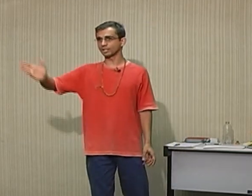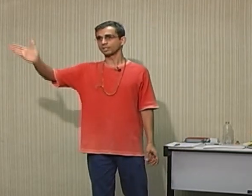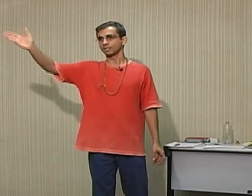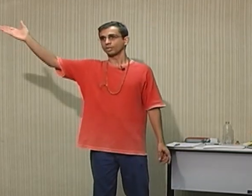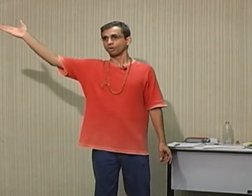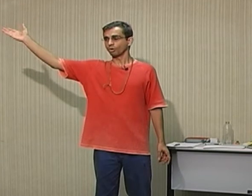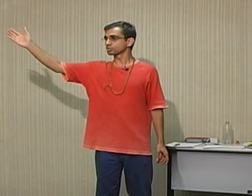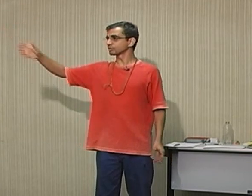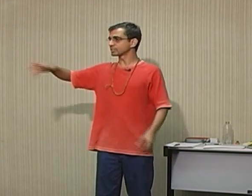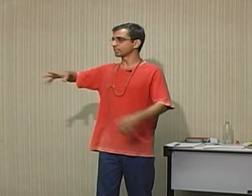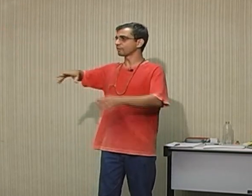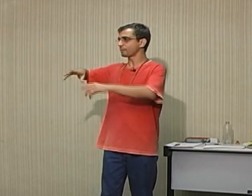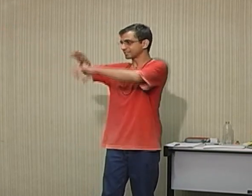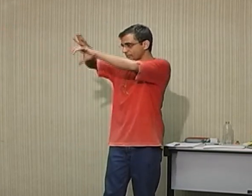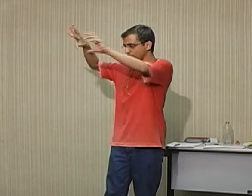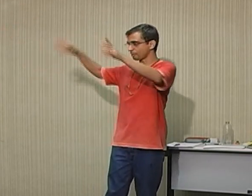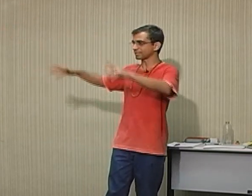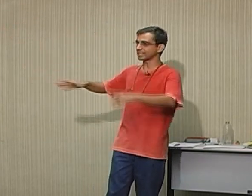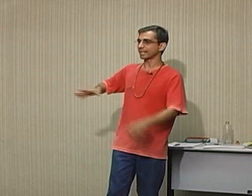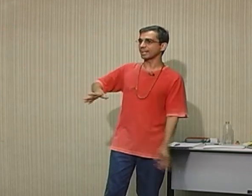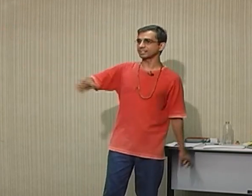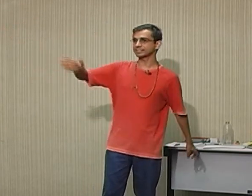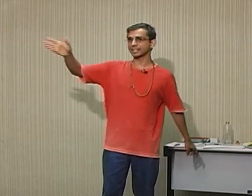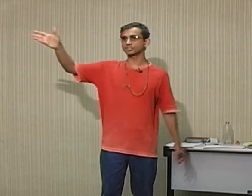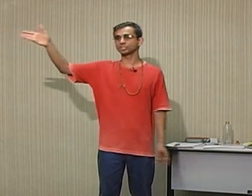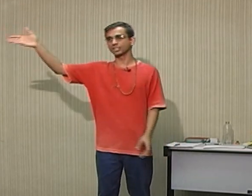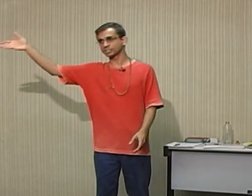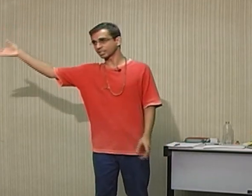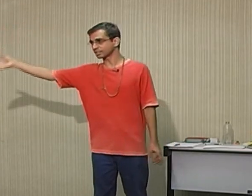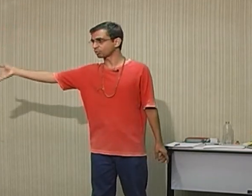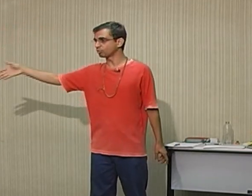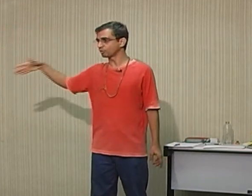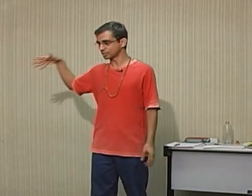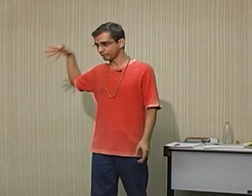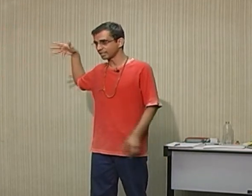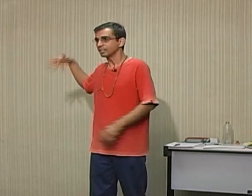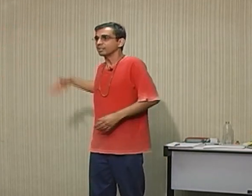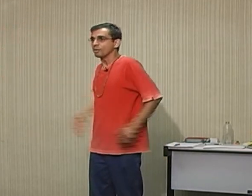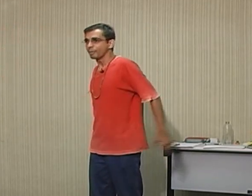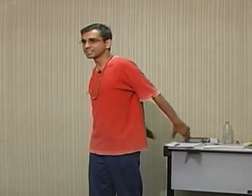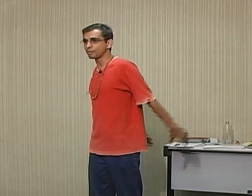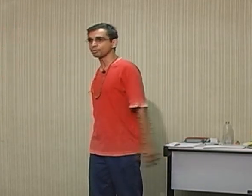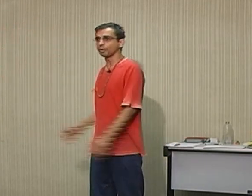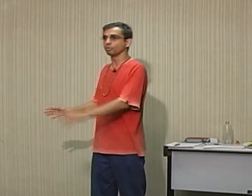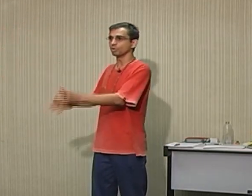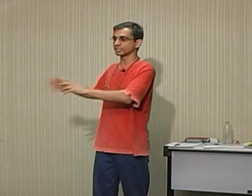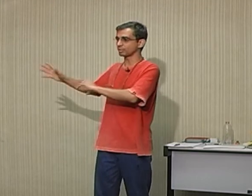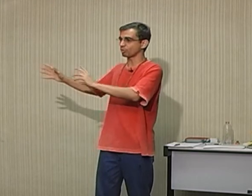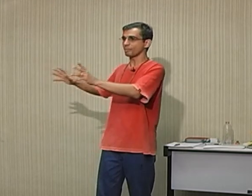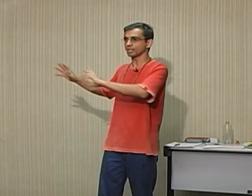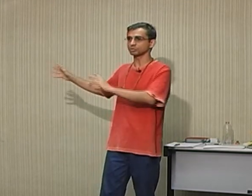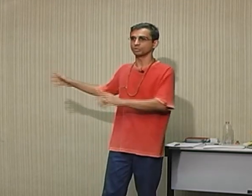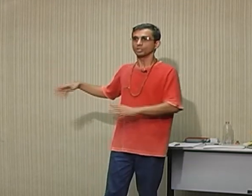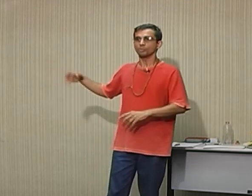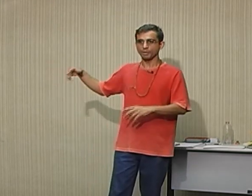onde você vai passar por uma passarela e segue adiante, nessa curva você vai passar por uma rua que tem um comércio bem